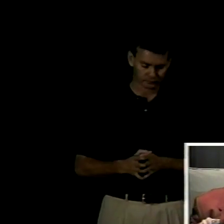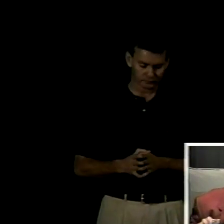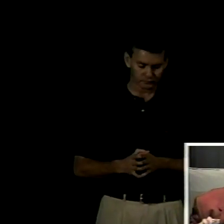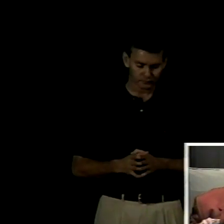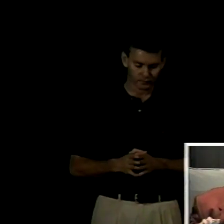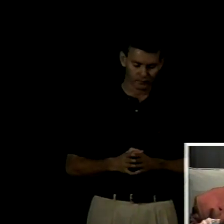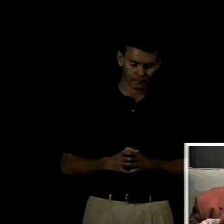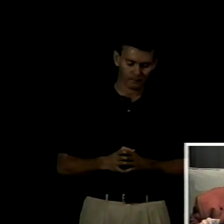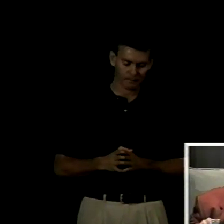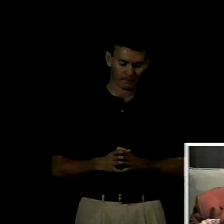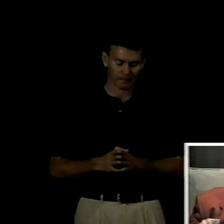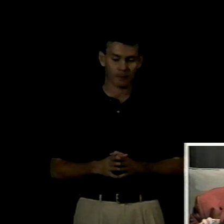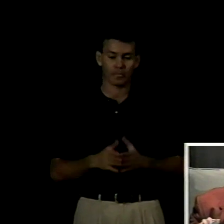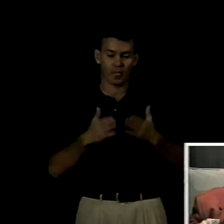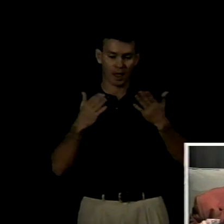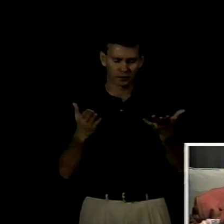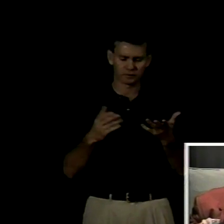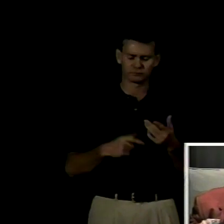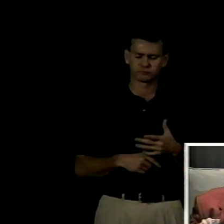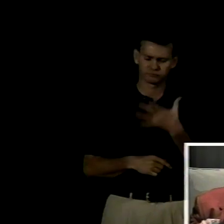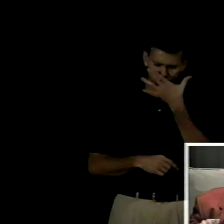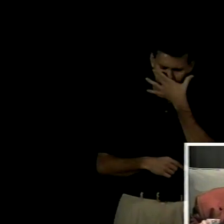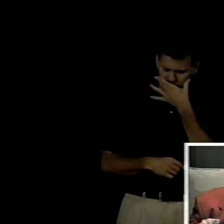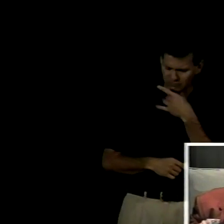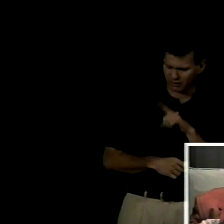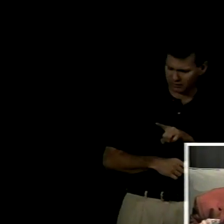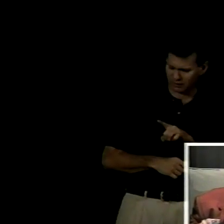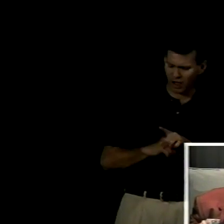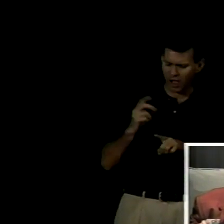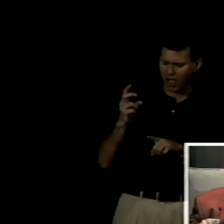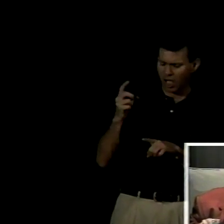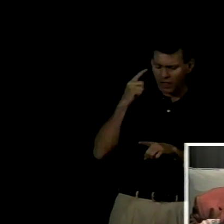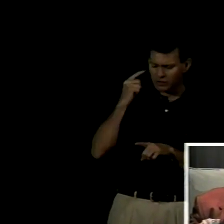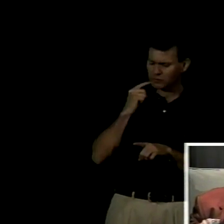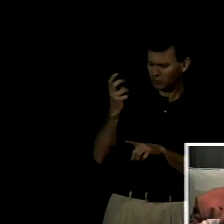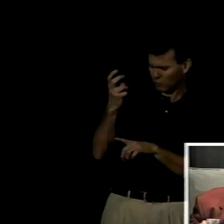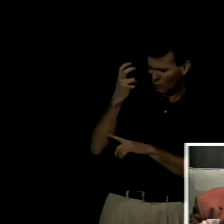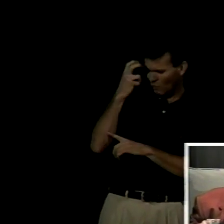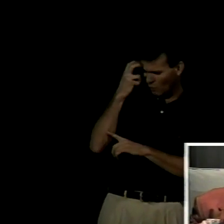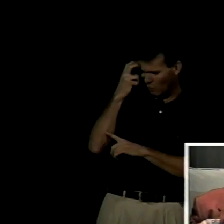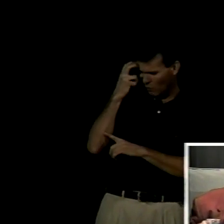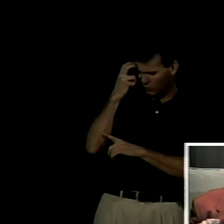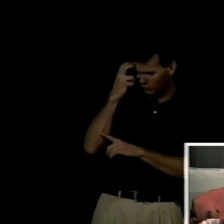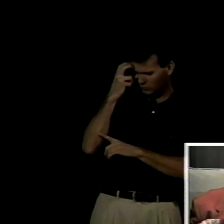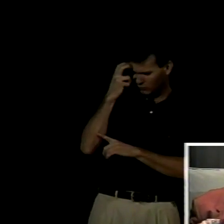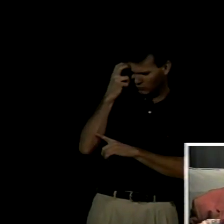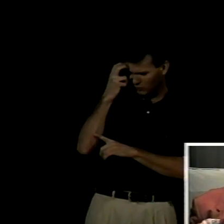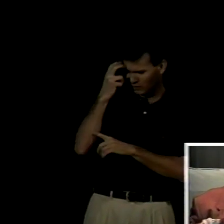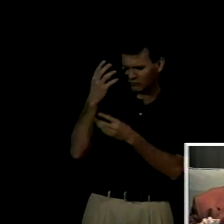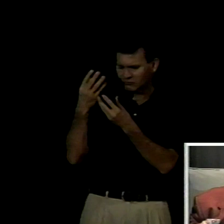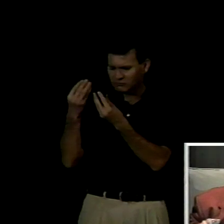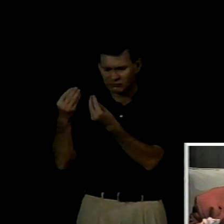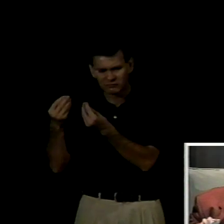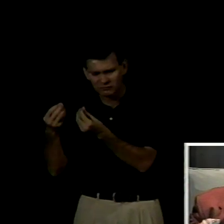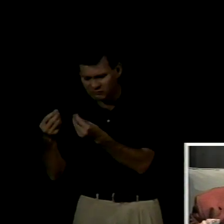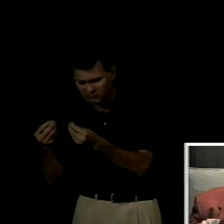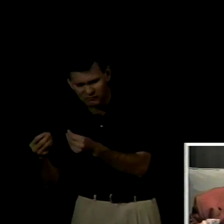parecía que en esta adaptación de la cultura sorda al ámbito formal ésta perdía su especificidad esta dificultad de